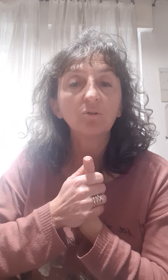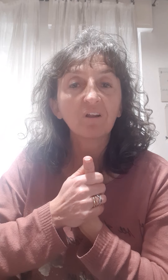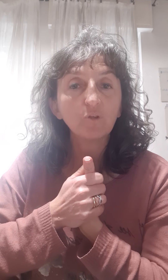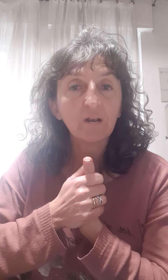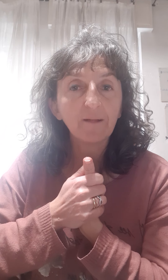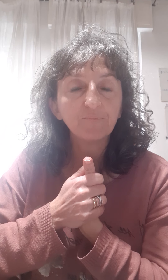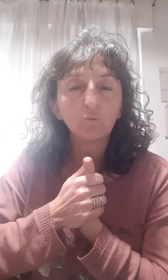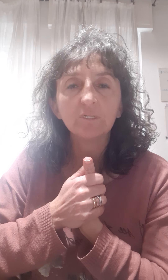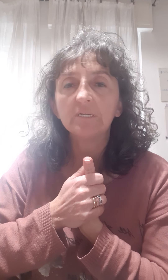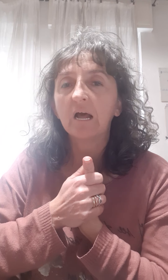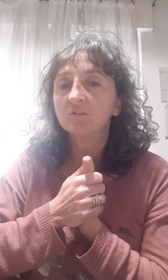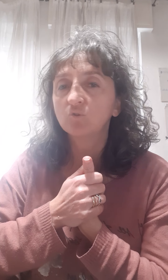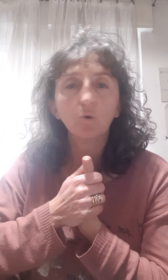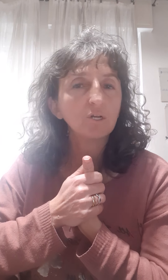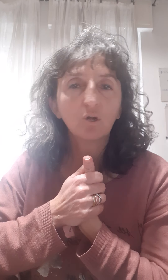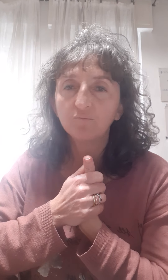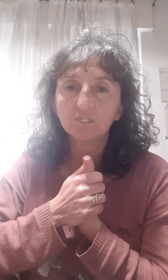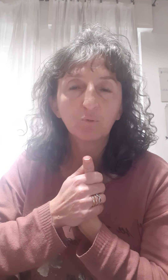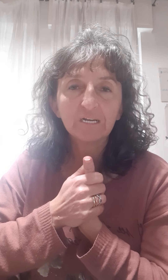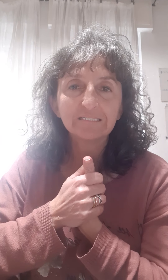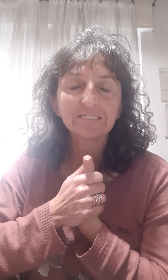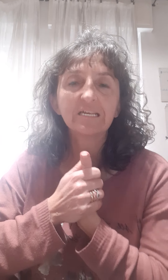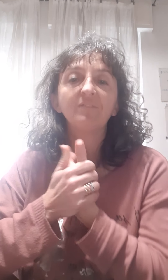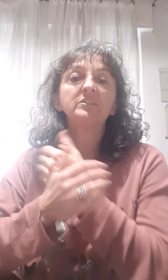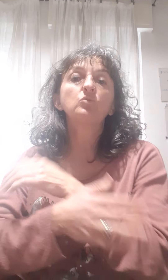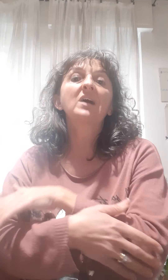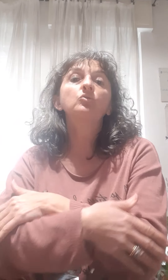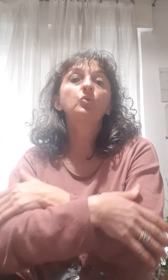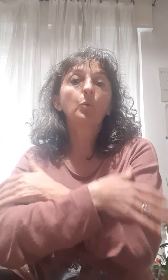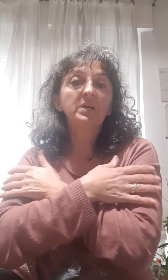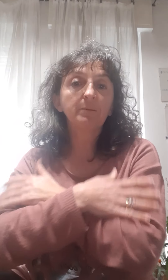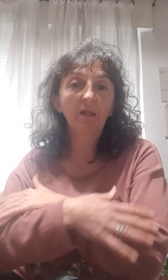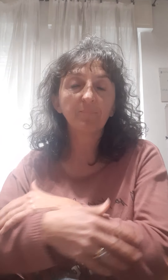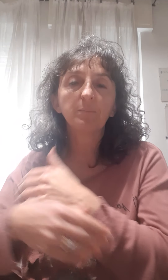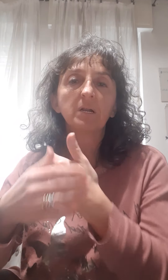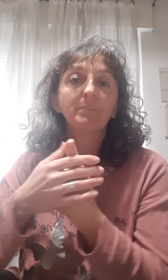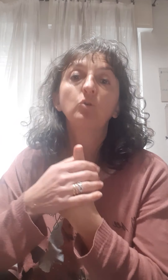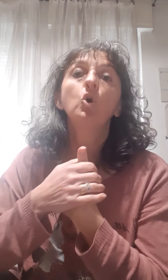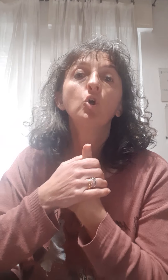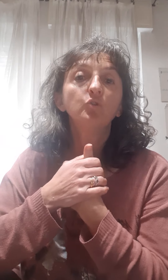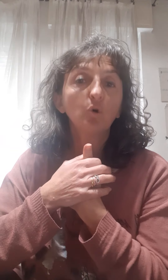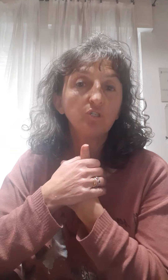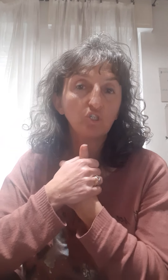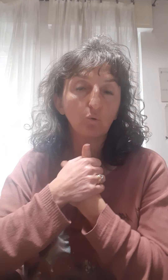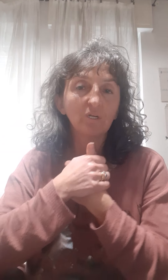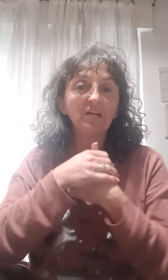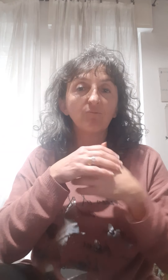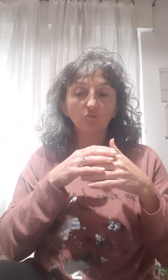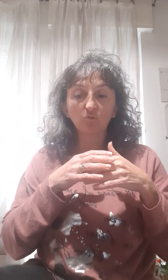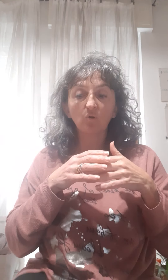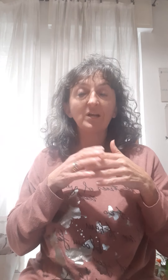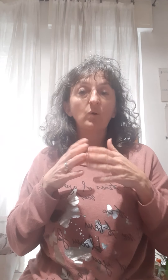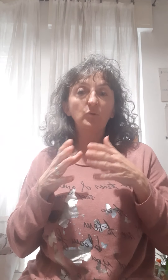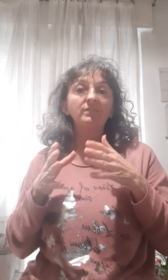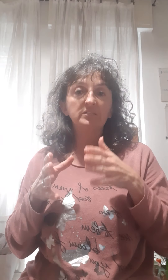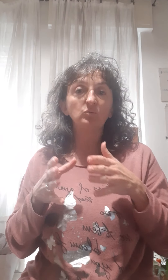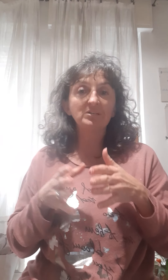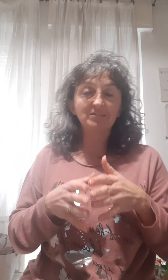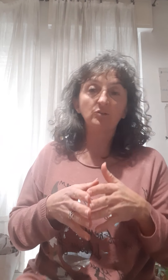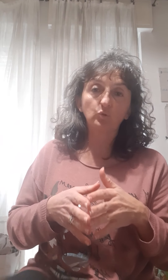ultravioletti, quindi al sole non vi esponete se l'avete usato topicamente per almeno 12 ore da quando l'avete utilizzato